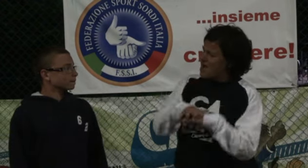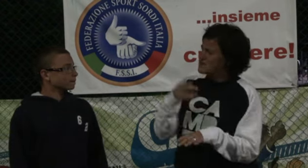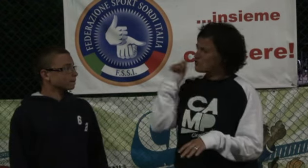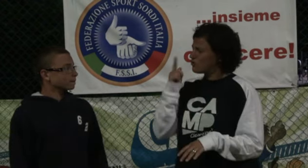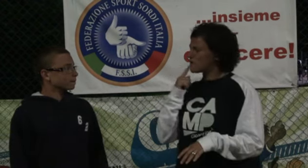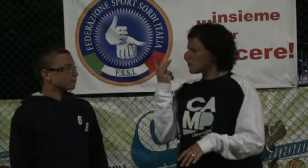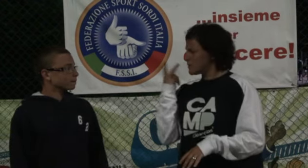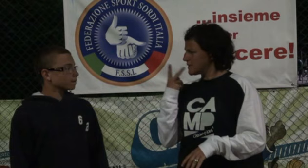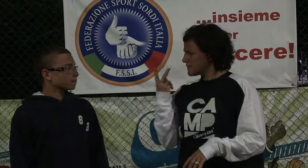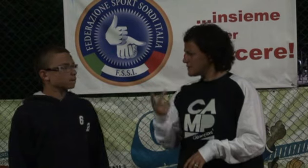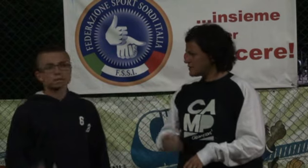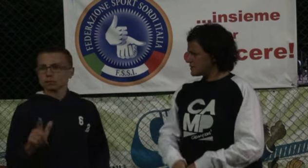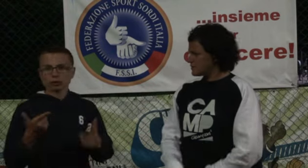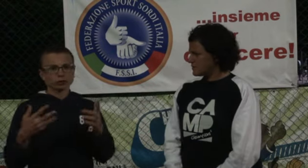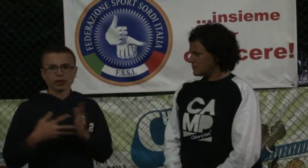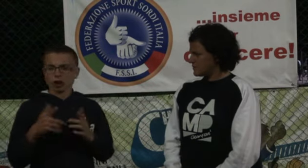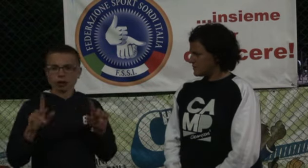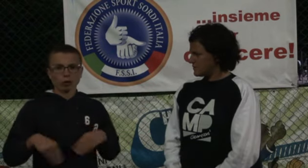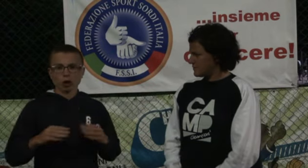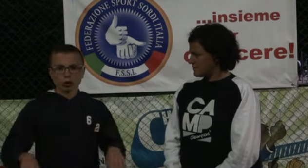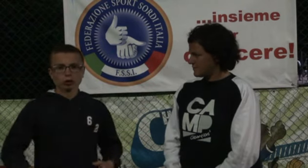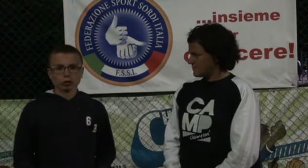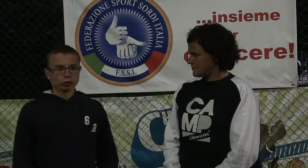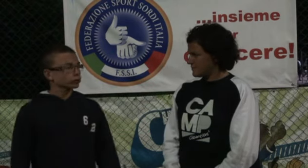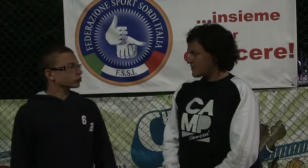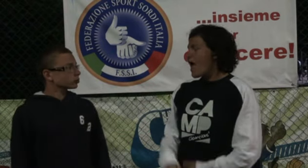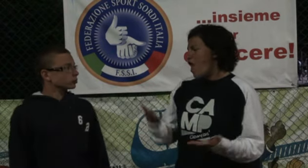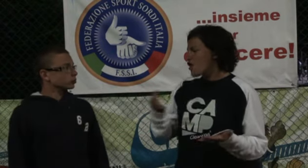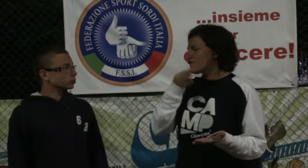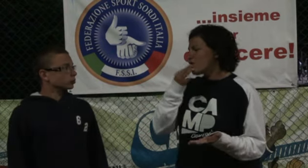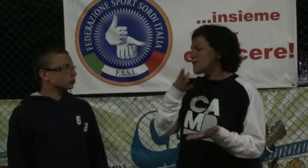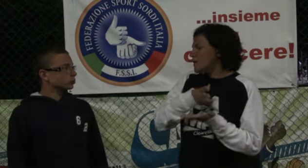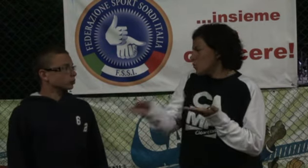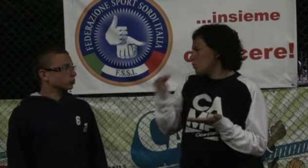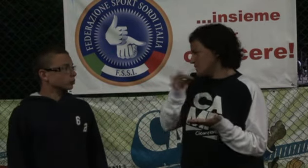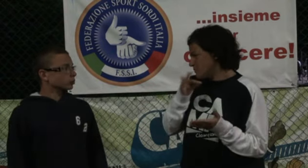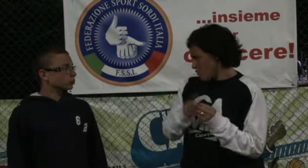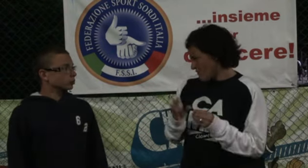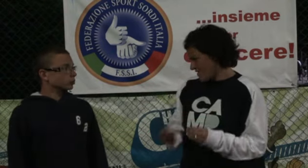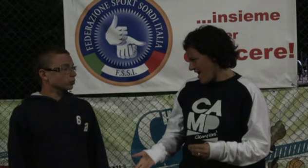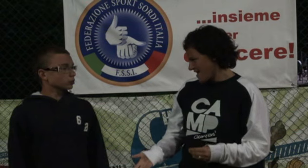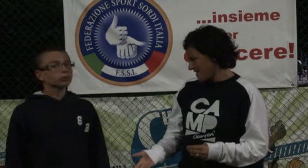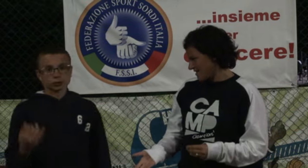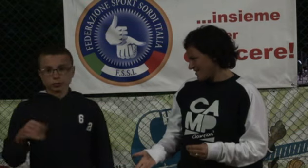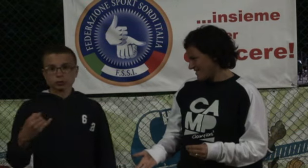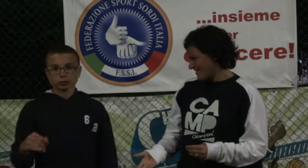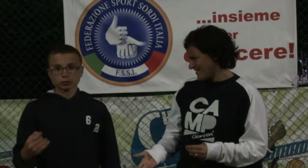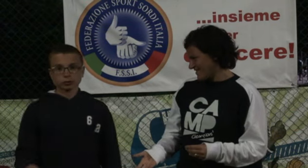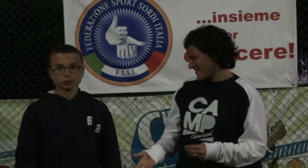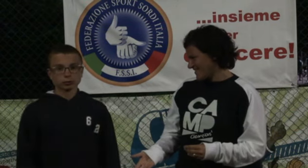Pensi che ci siano difficoltà di integrazione tra sordi e udenti? No, nessuna difficoltà. Quindi si può fare tutto? Sì,